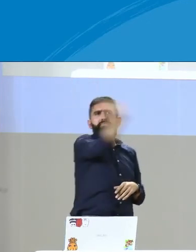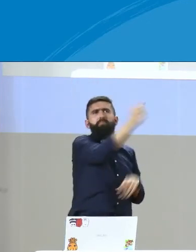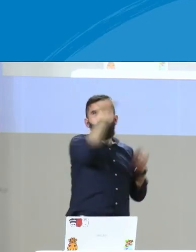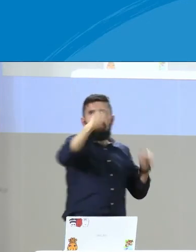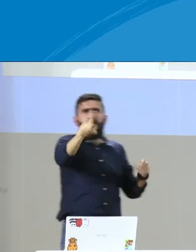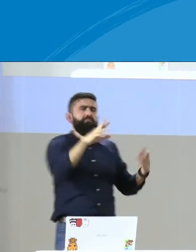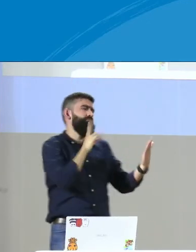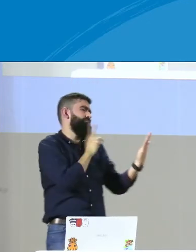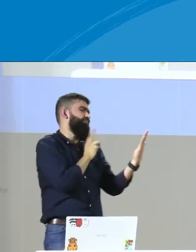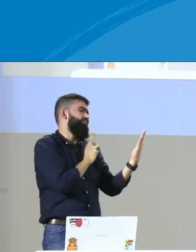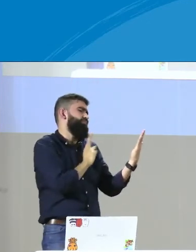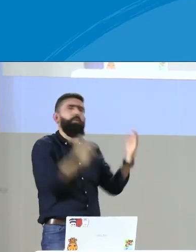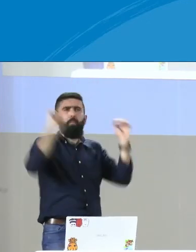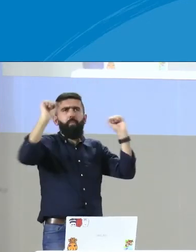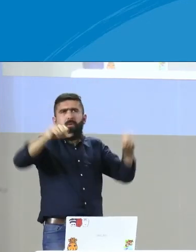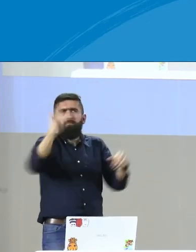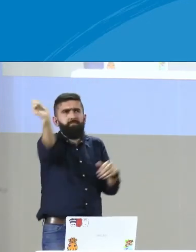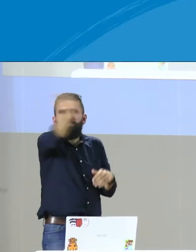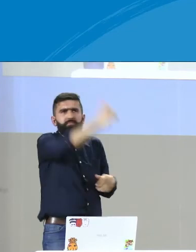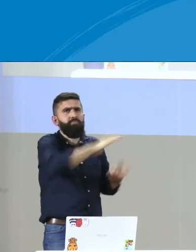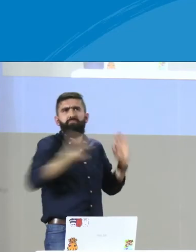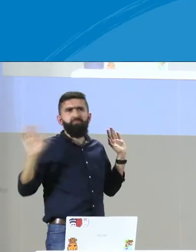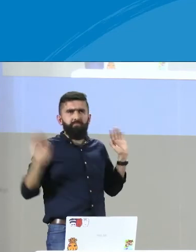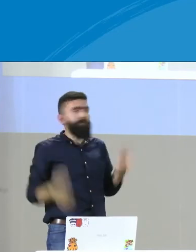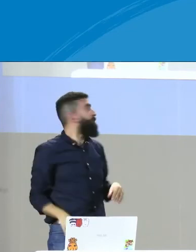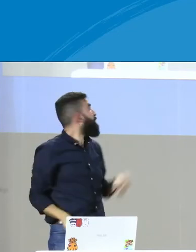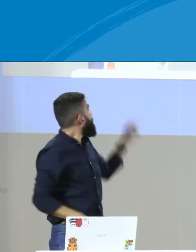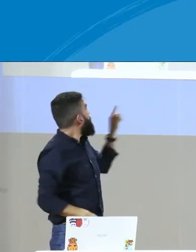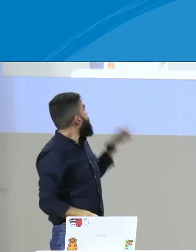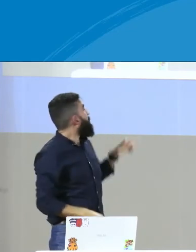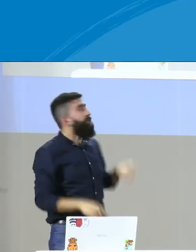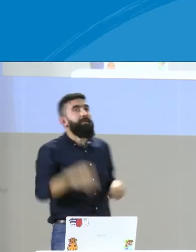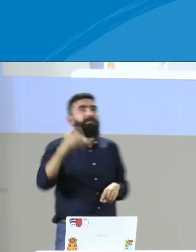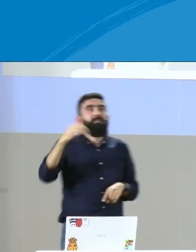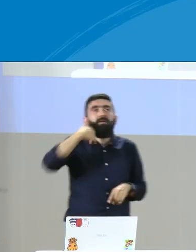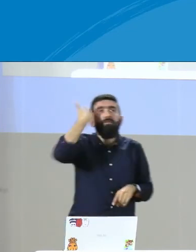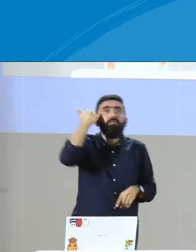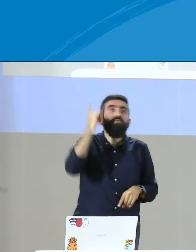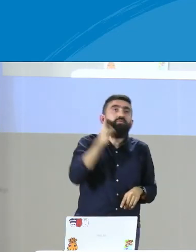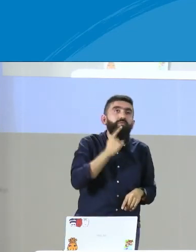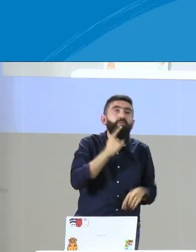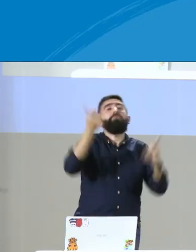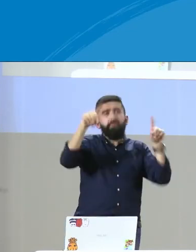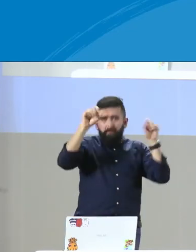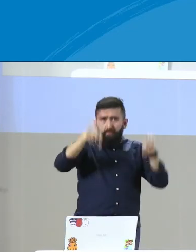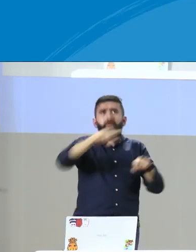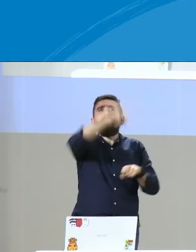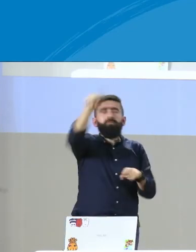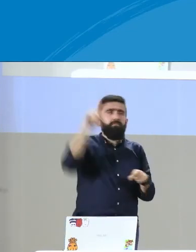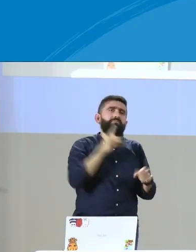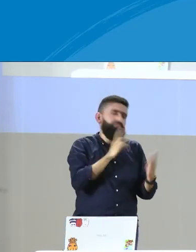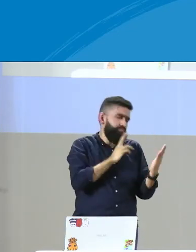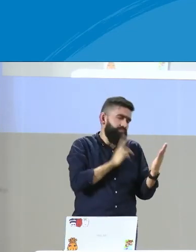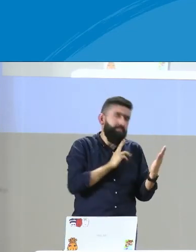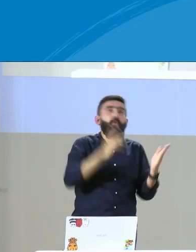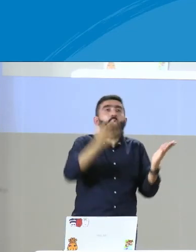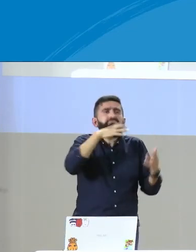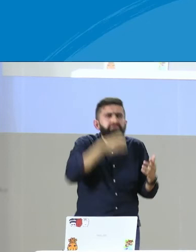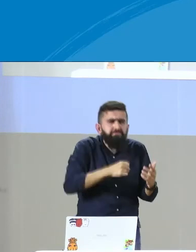Ahora hablemos de los jóvenes de más de 18 años, ya cada uno puede responder y ahí sí ya no habría ningún inconveniente. Tenemos los adultos mayores, de igual